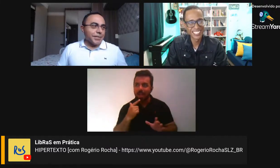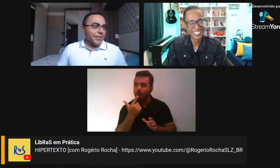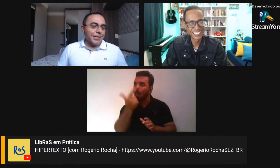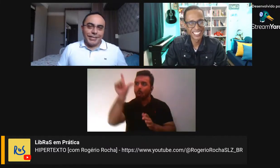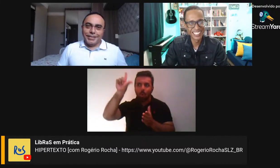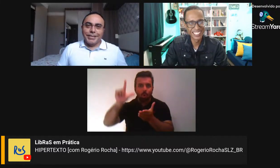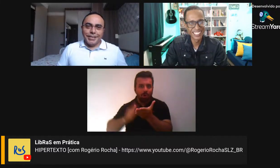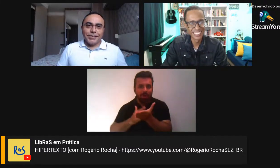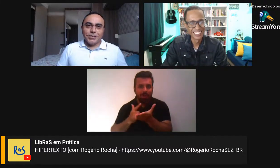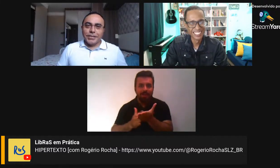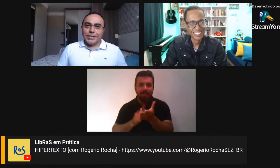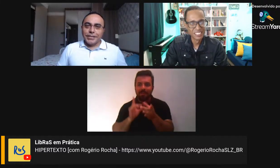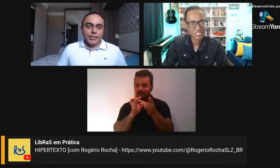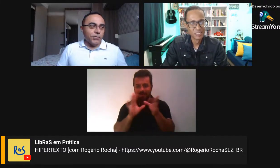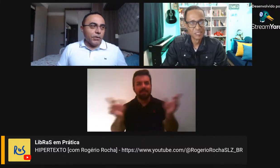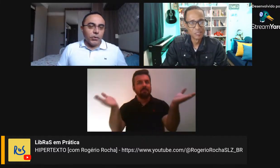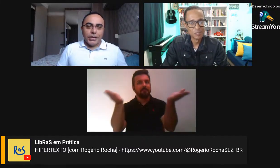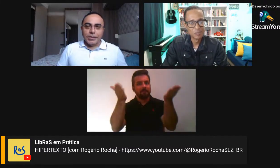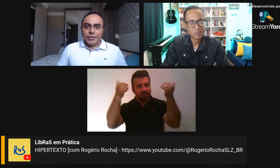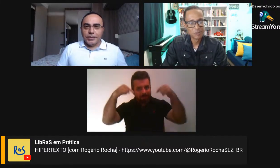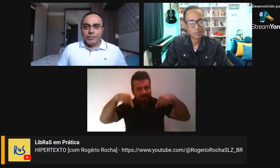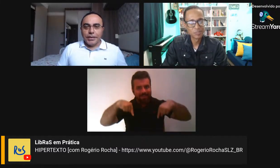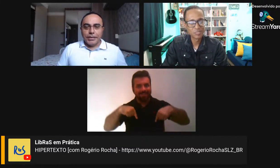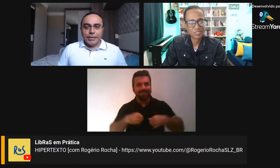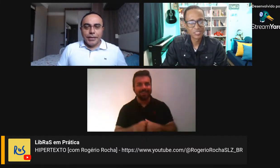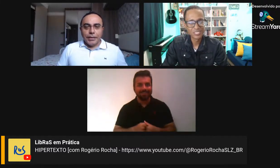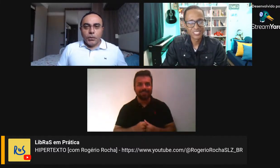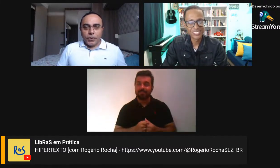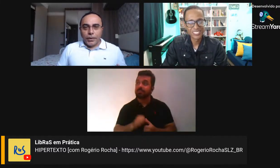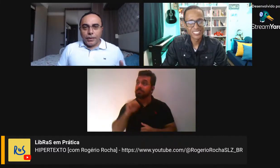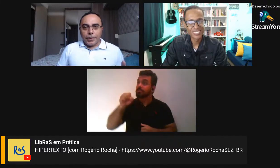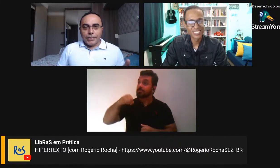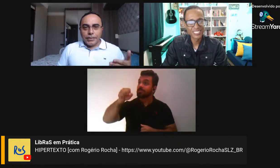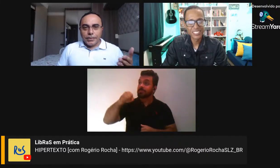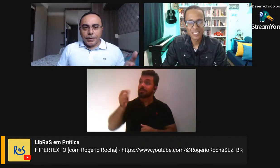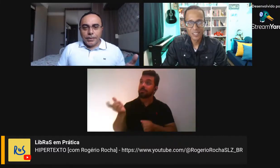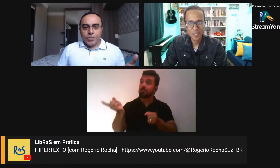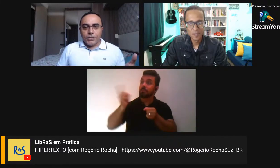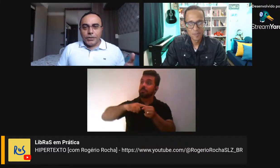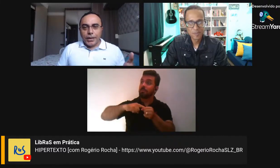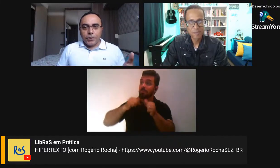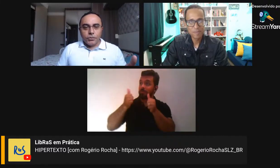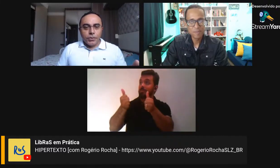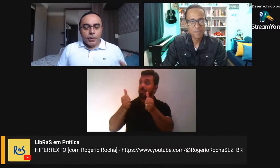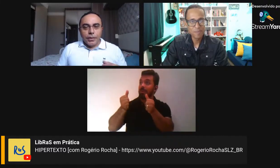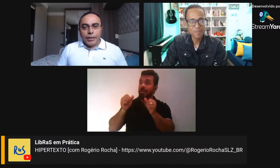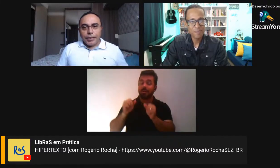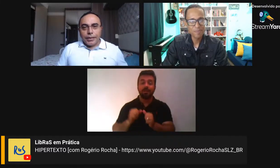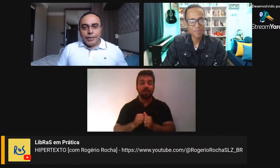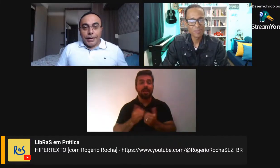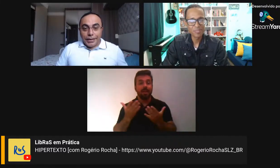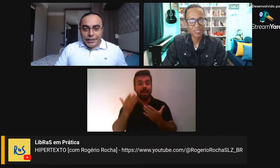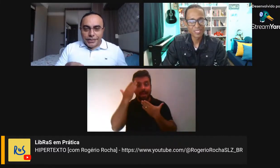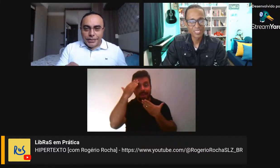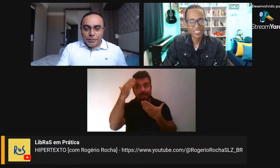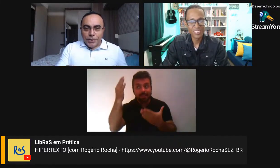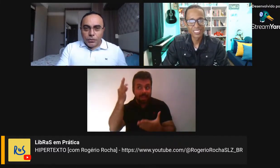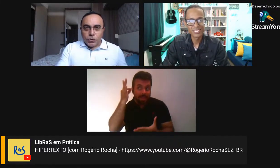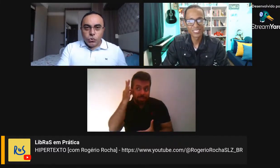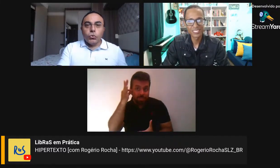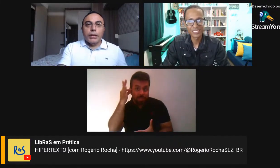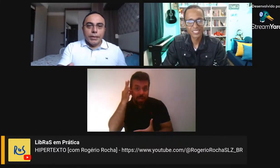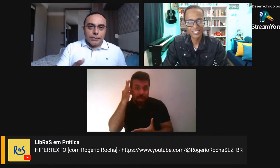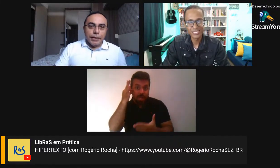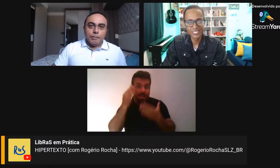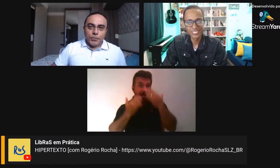aqui. com certeza, a gente vai voltar se a gente estiver aqui. Eu quero agradecer ao Reginaldo, agradecer também